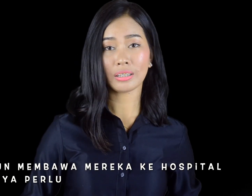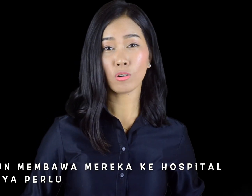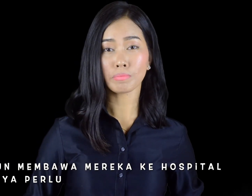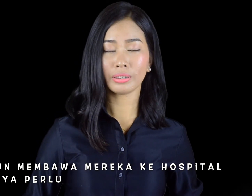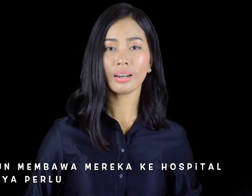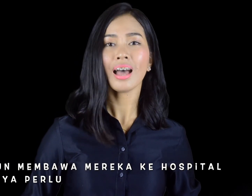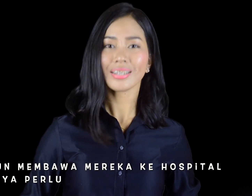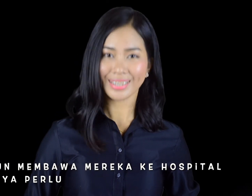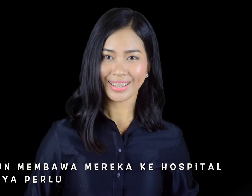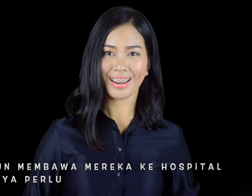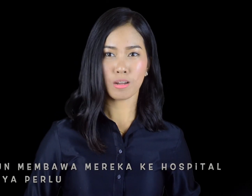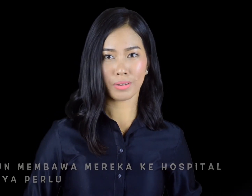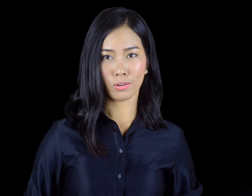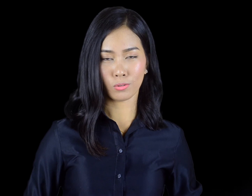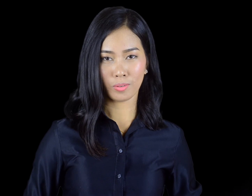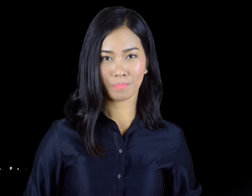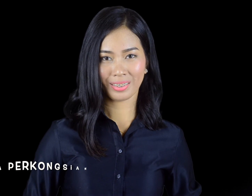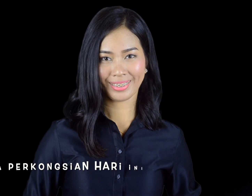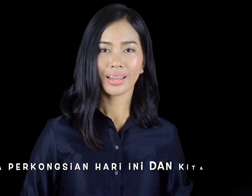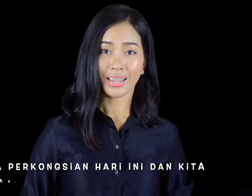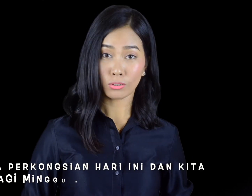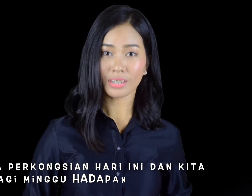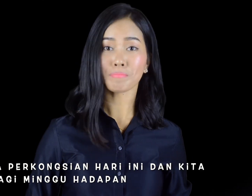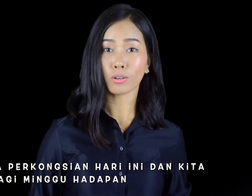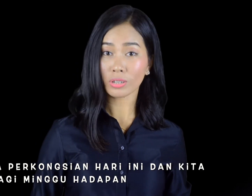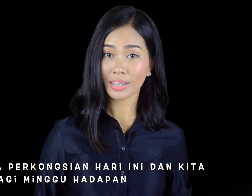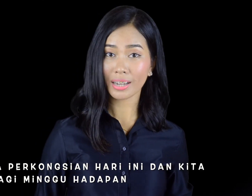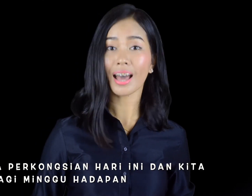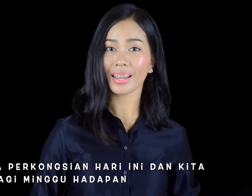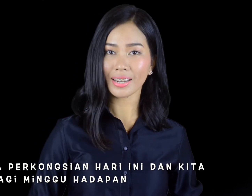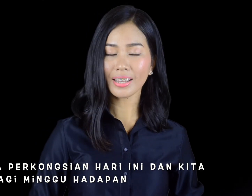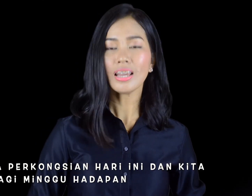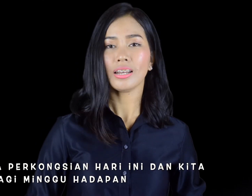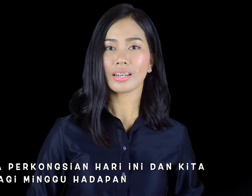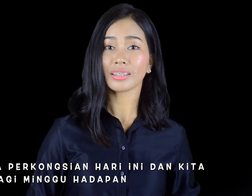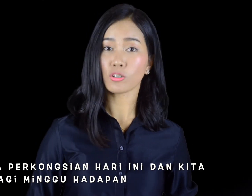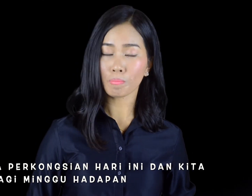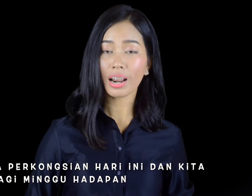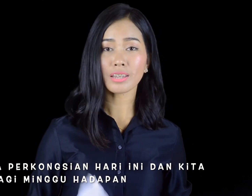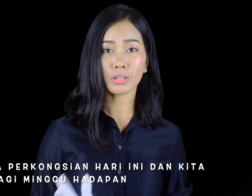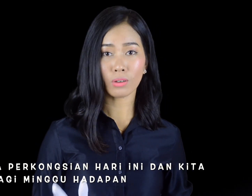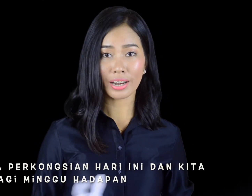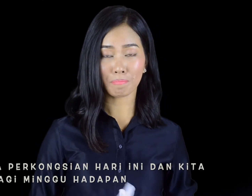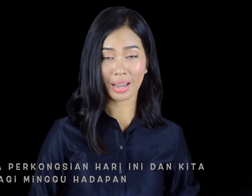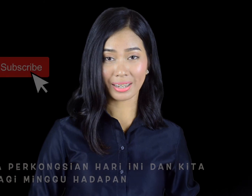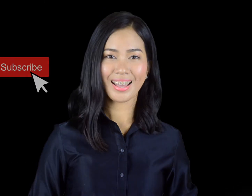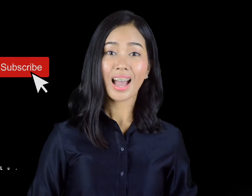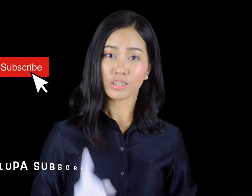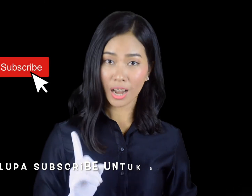hospital, sekiranya perlu. Itu saja perkongsian hari ini, dan kita jumpa lagi minggu hadapan. Jangan